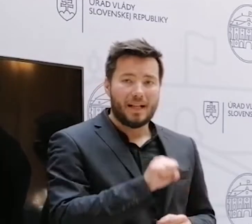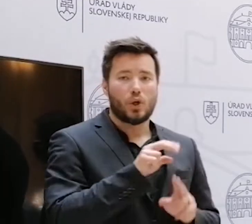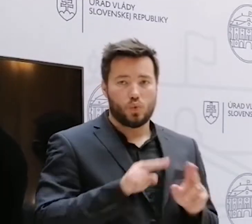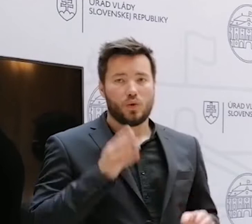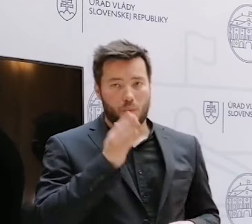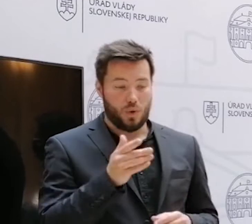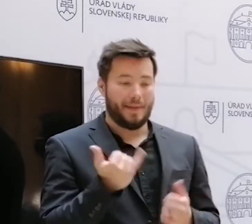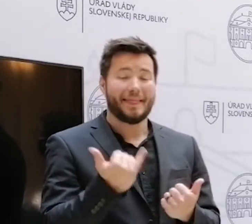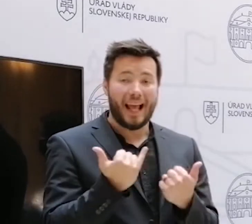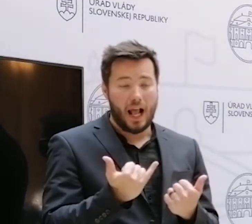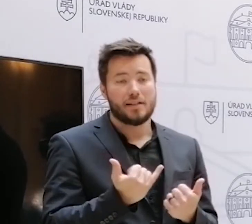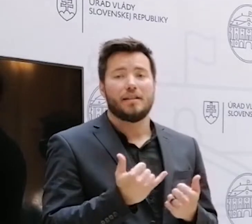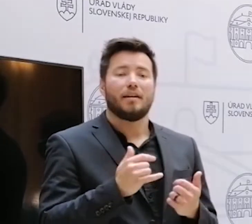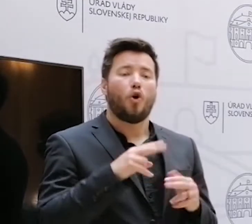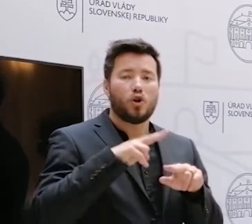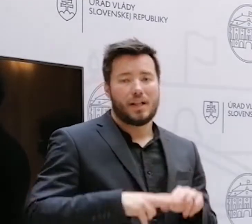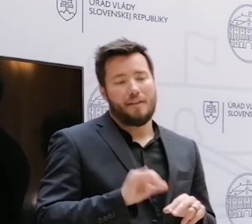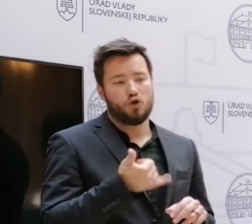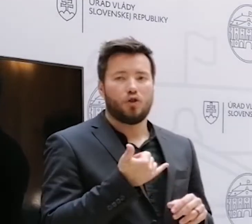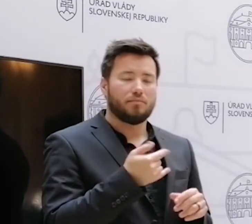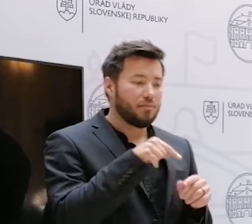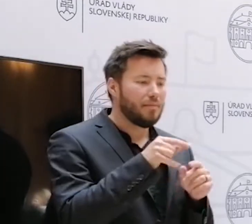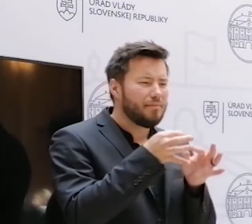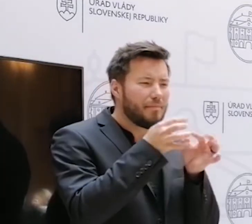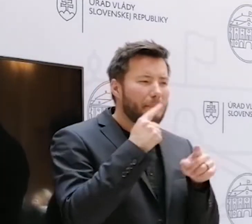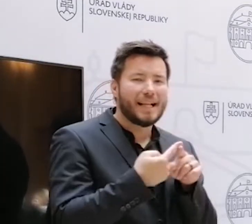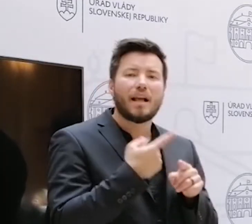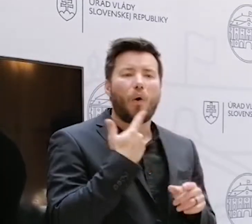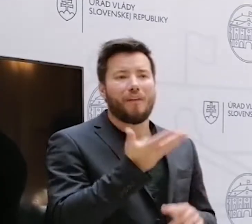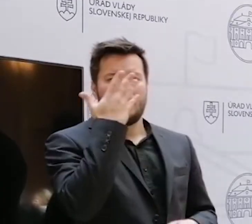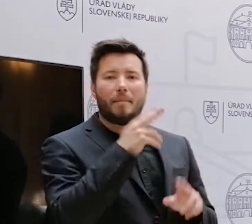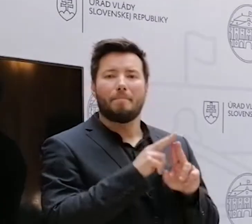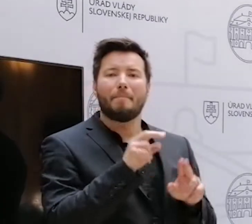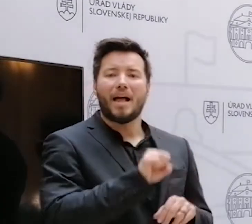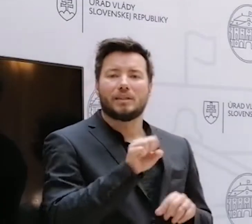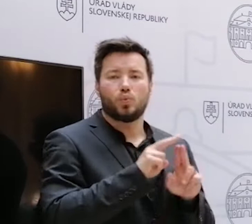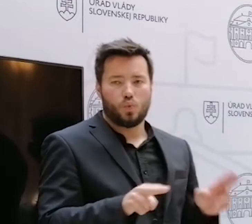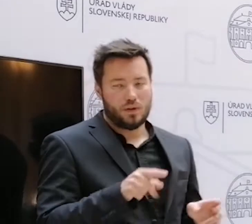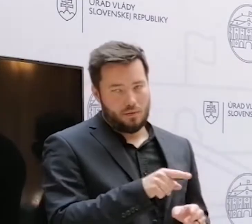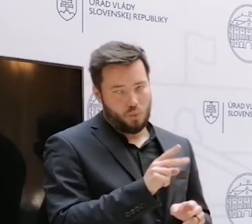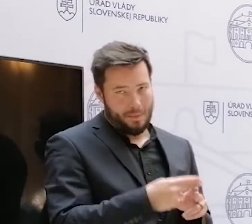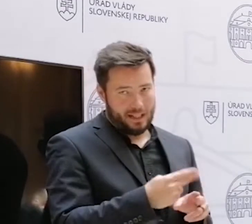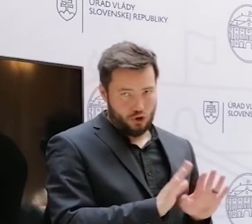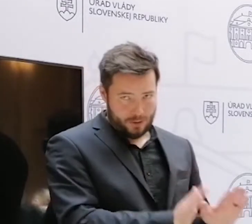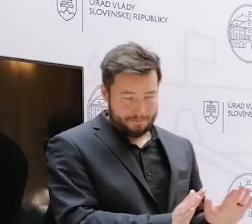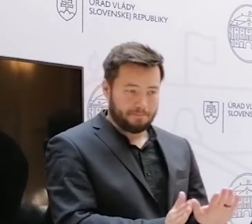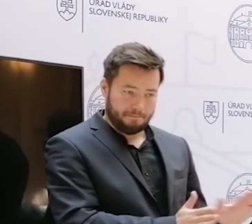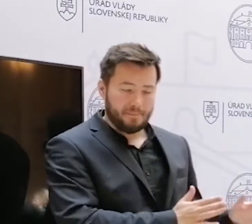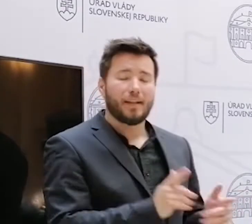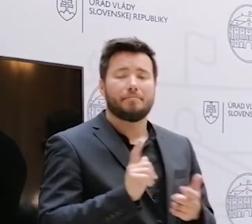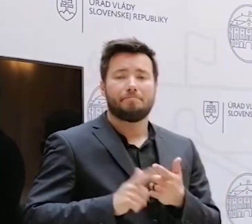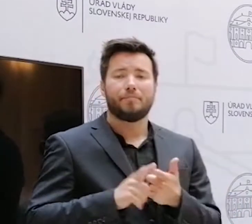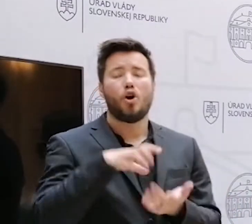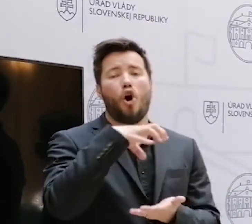tých detailych mestských súdov a tie budú súčasťou pozmeňovacieho návrhu. Čo sa týka okresných súdov, tak k okresným súdom